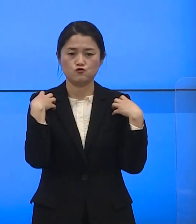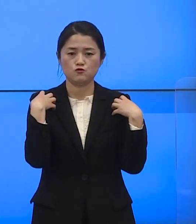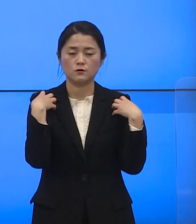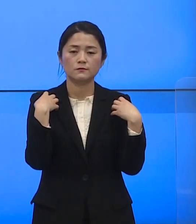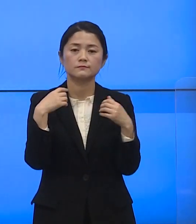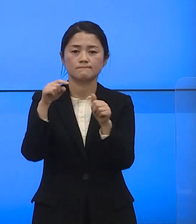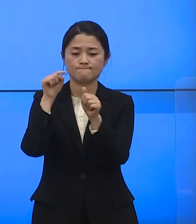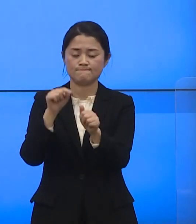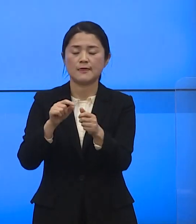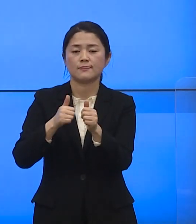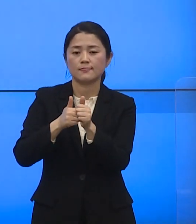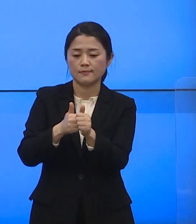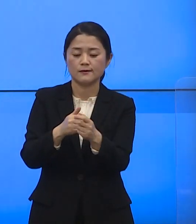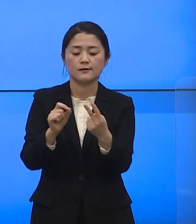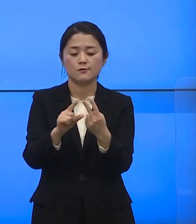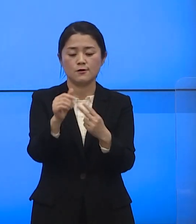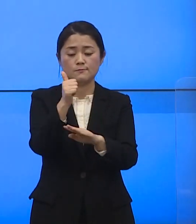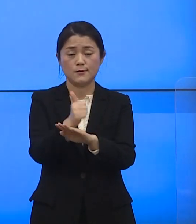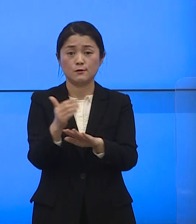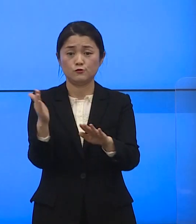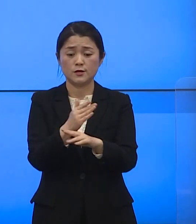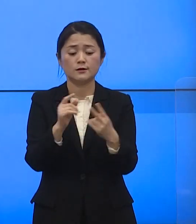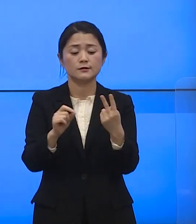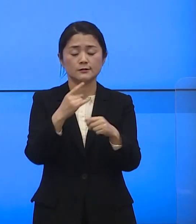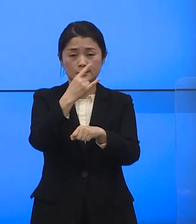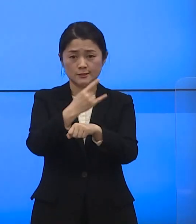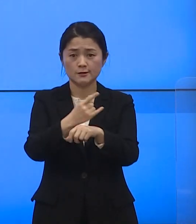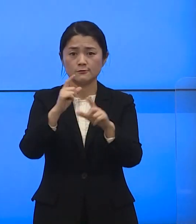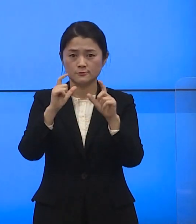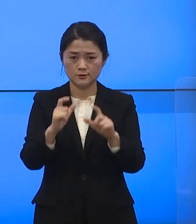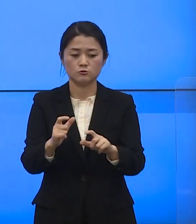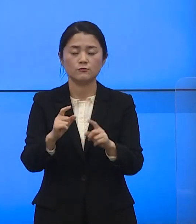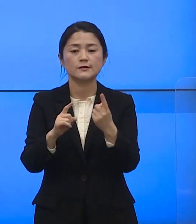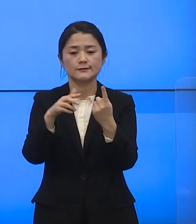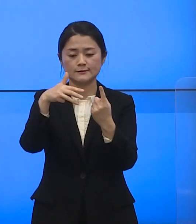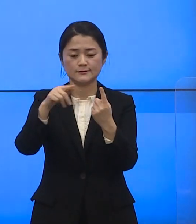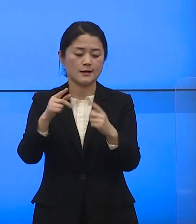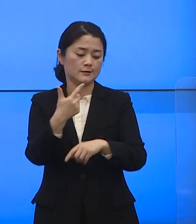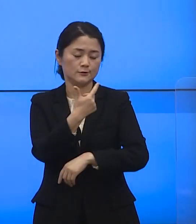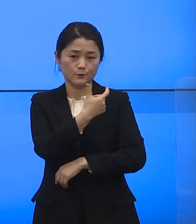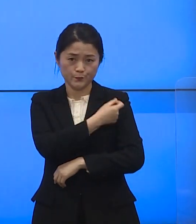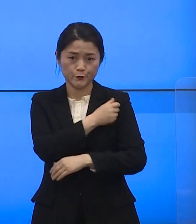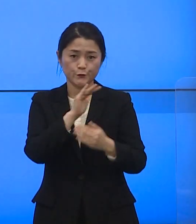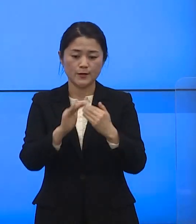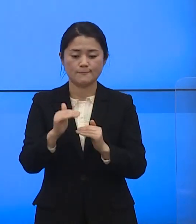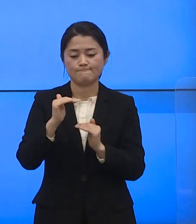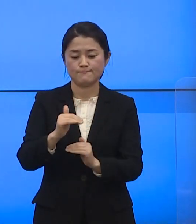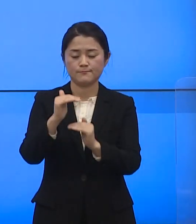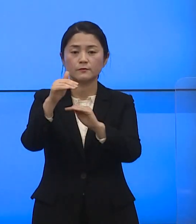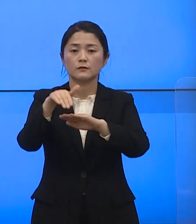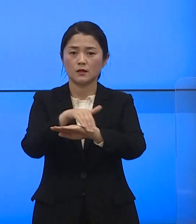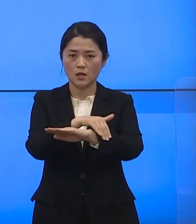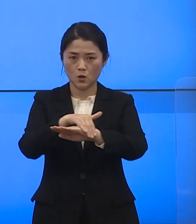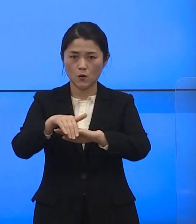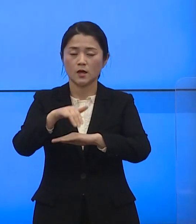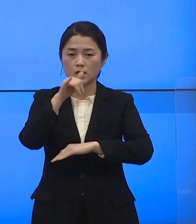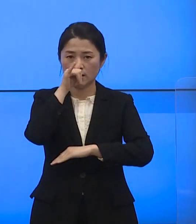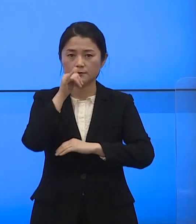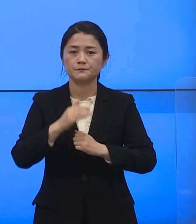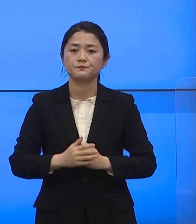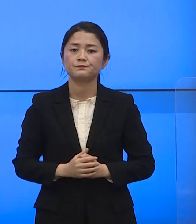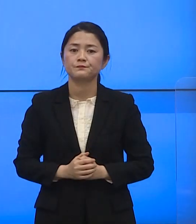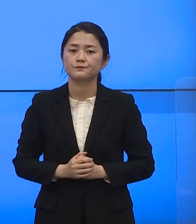2월 말부터 1차 예방접종을 시작으로 단계적으로 추진 계획인 걸로 알고